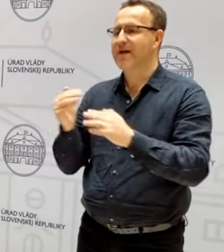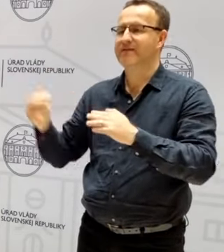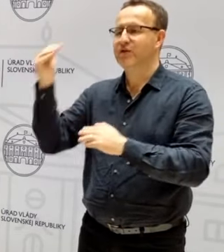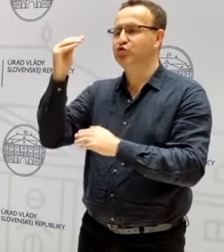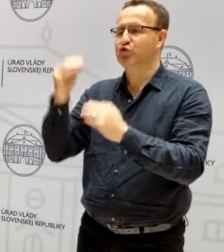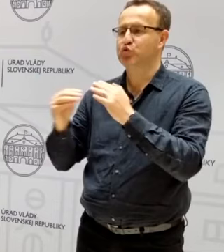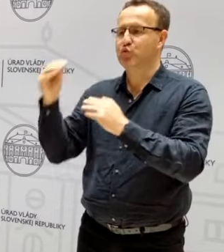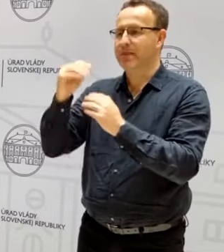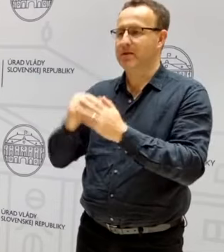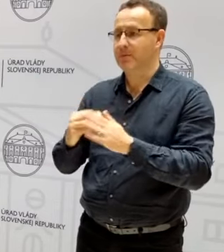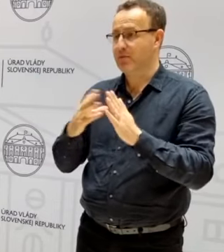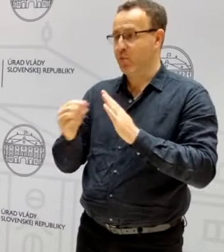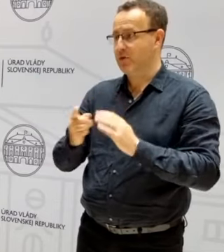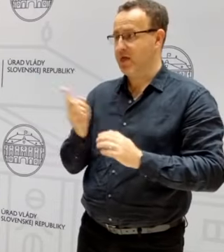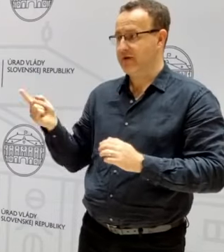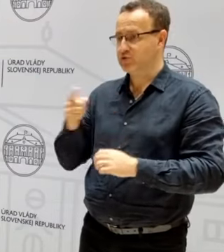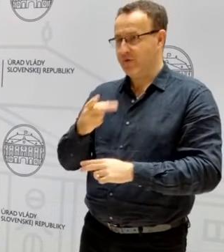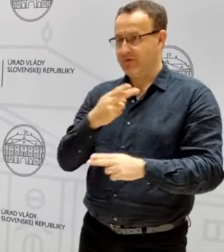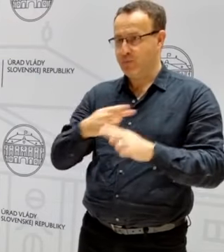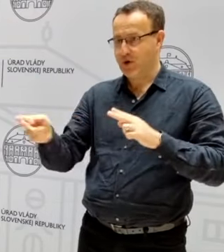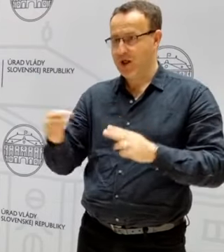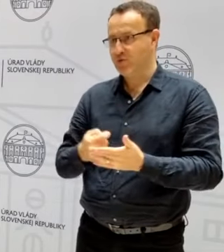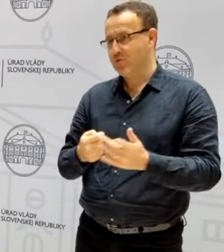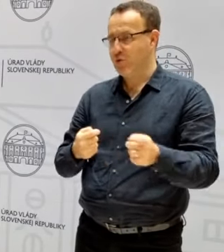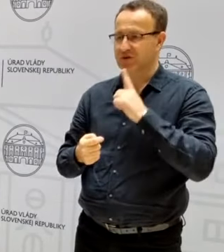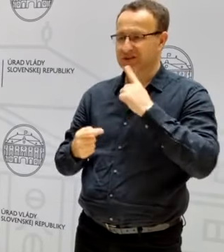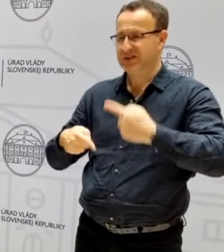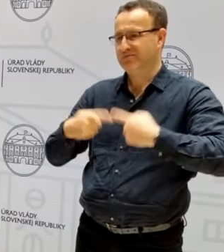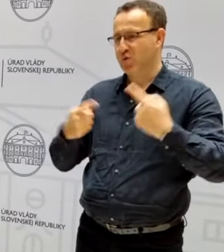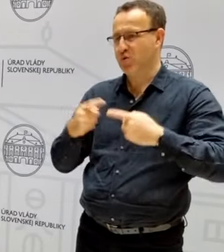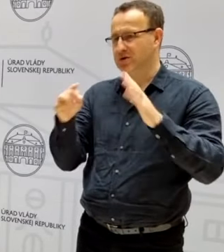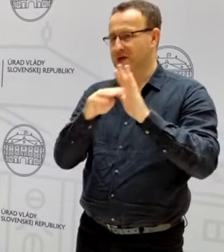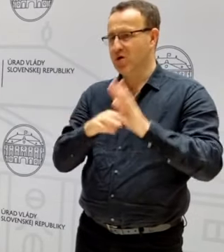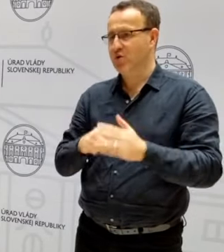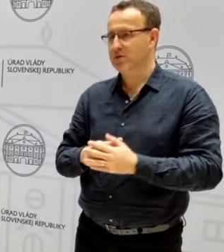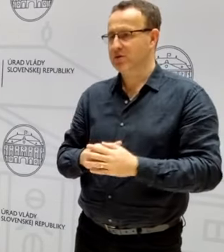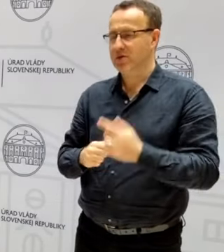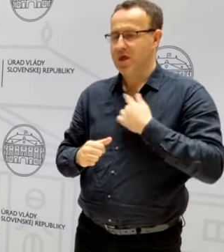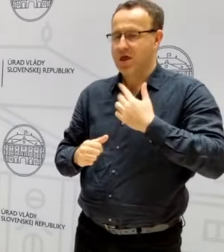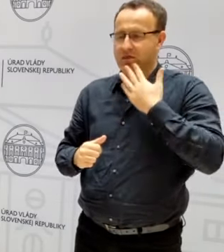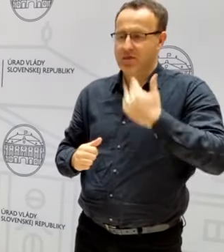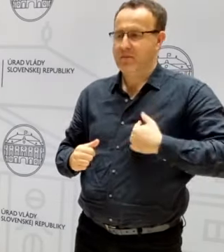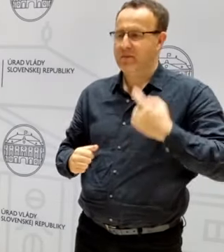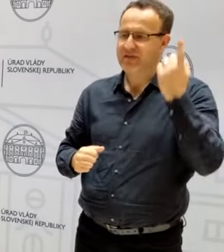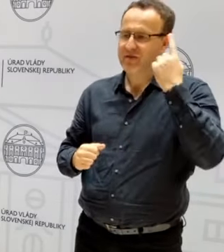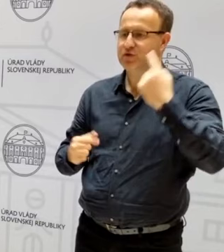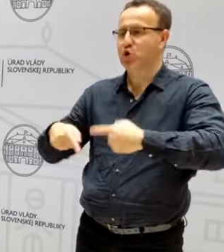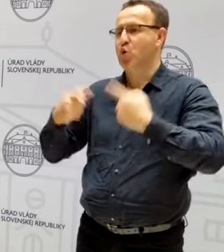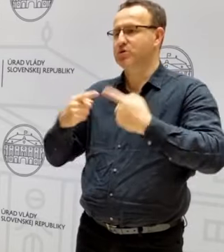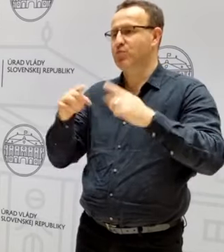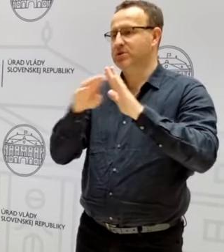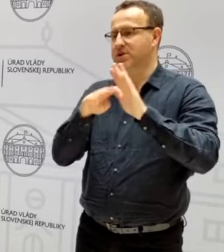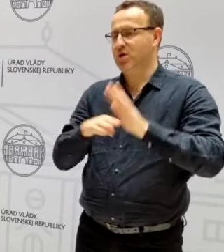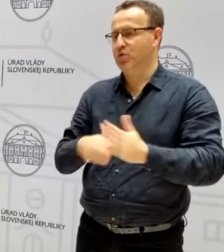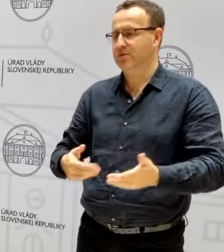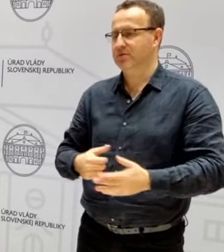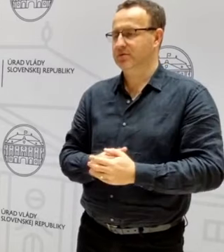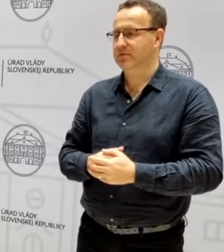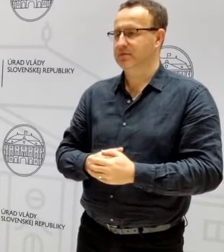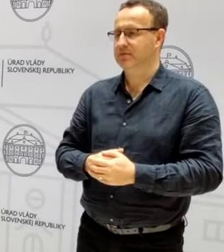Takže podľa vás to je v poriadku, že to je trošku sporné so zákonom? Nemám tu vedomosť, že by to bolo v rozpore so zákonom. Ďakujem.